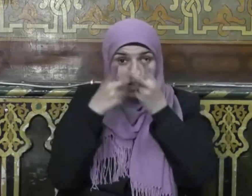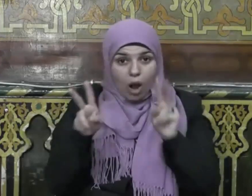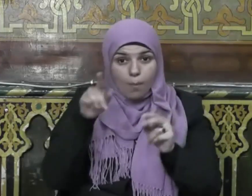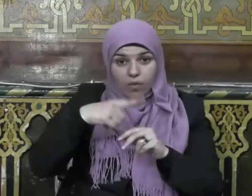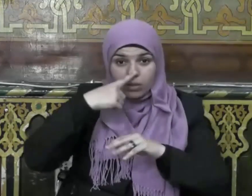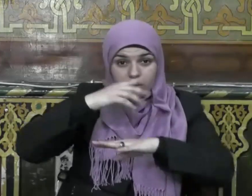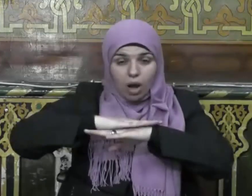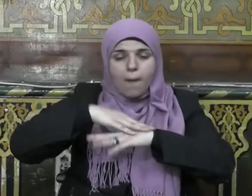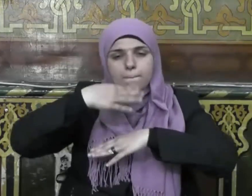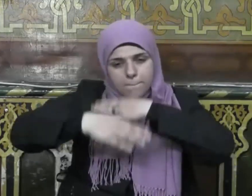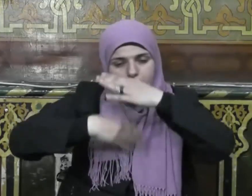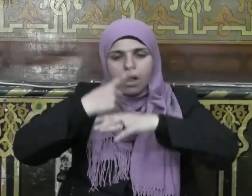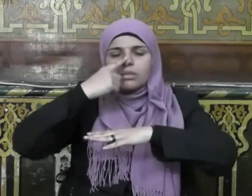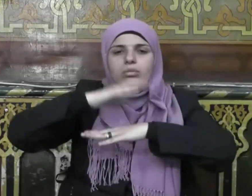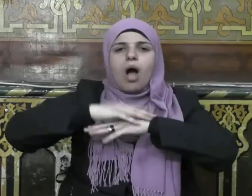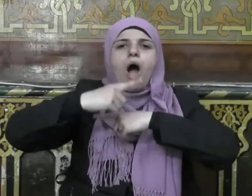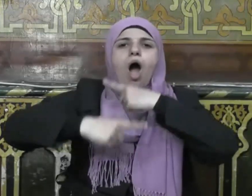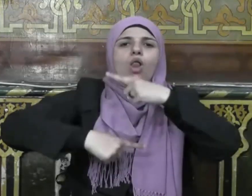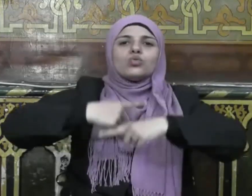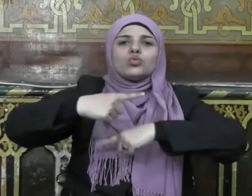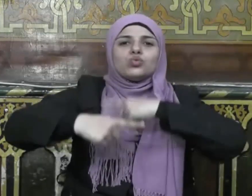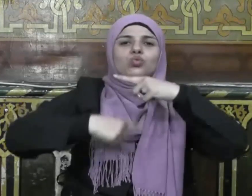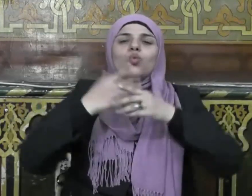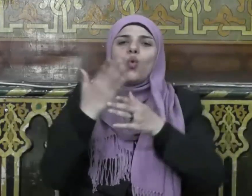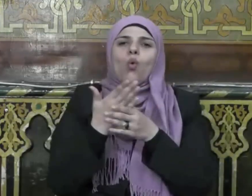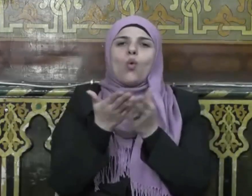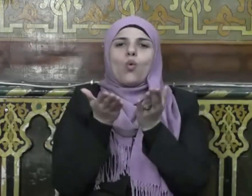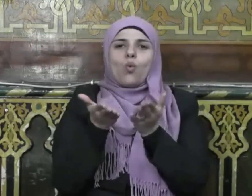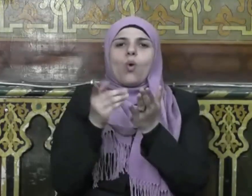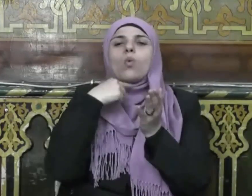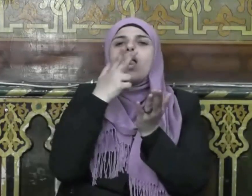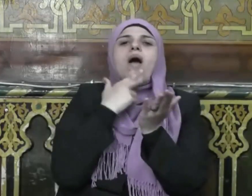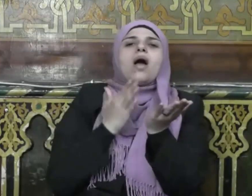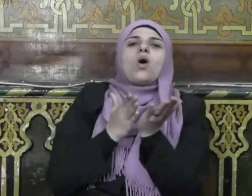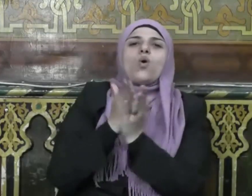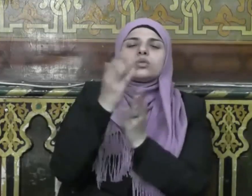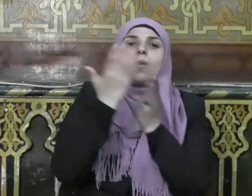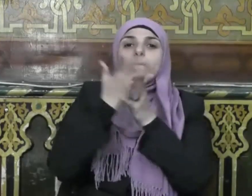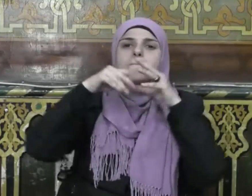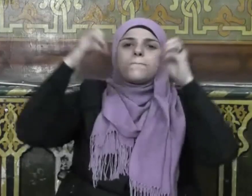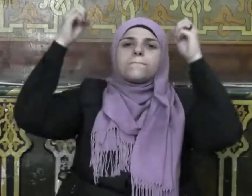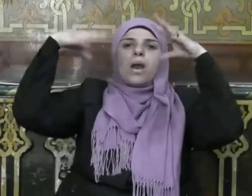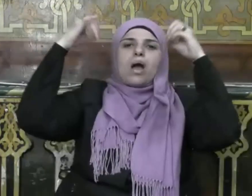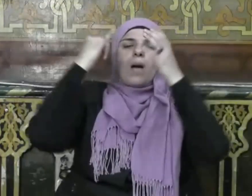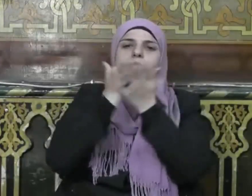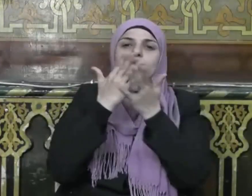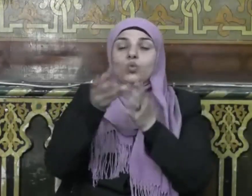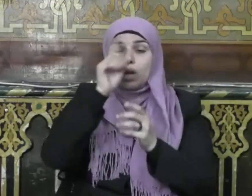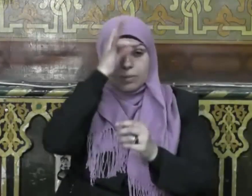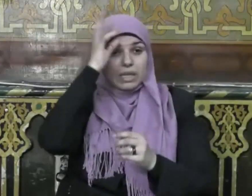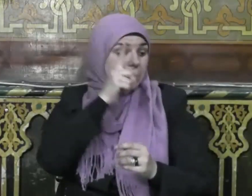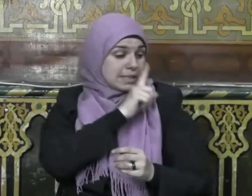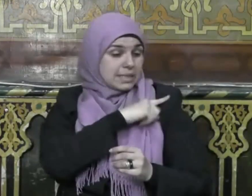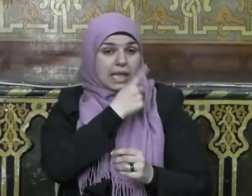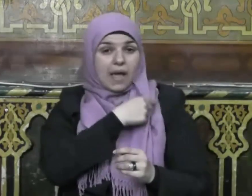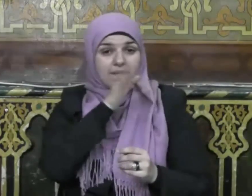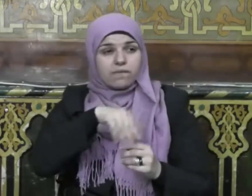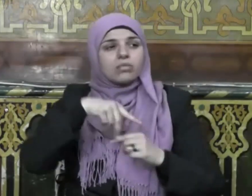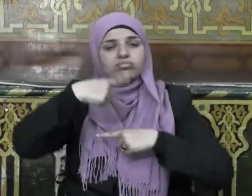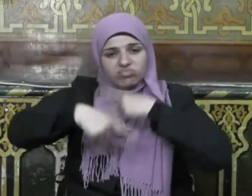تتبعها مثلها وهذا من حسنها وبركتها والسيئة تجر إلى